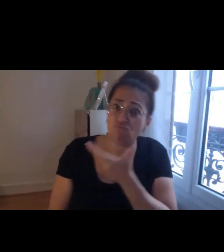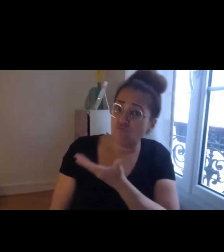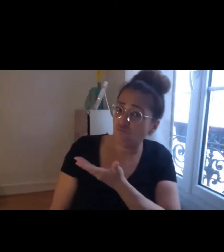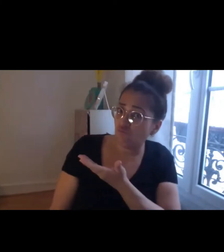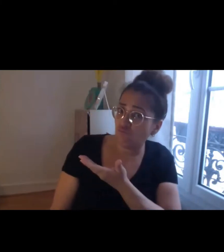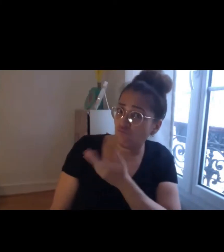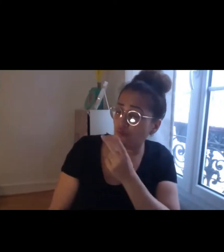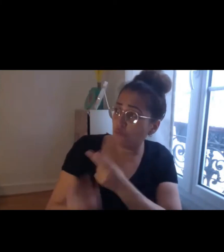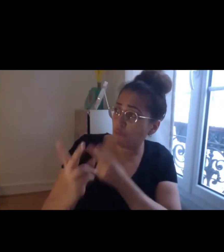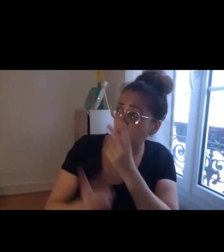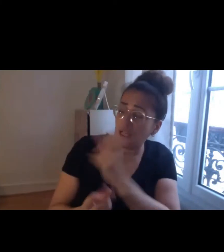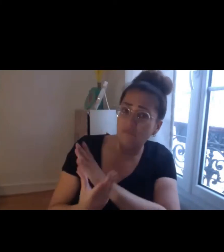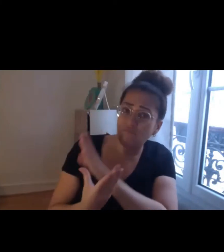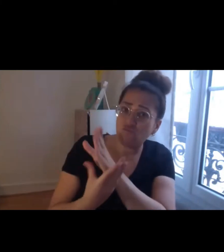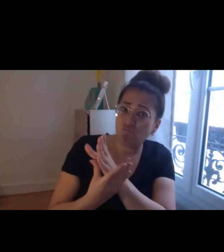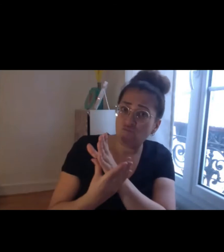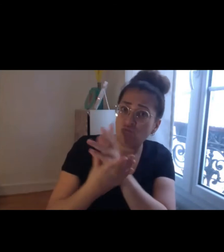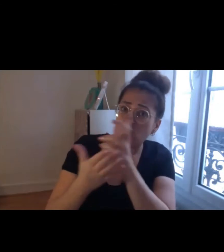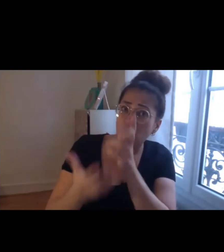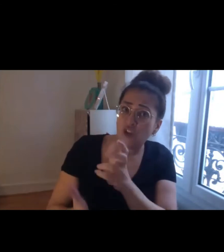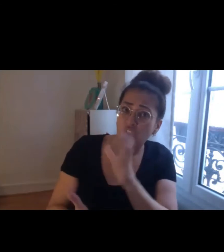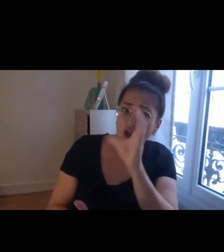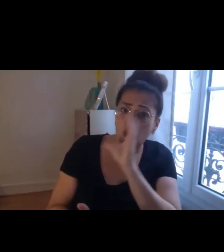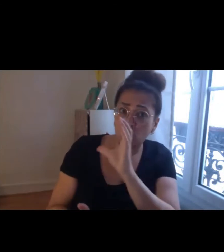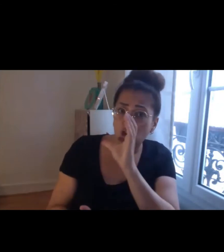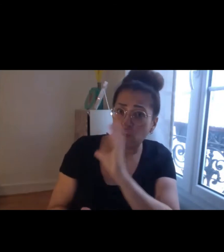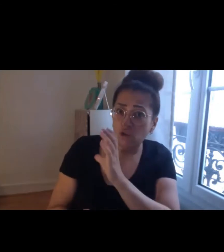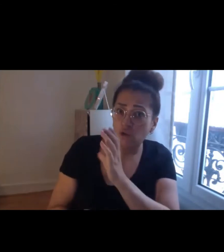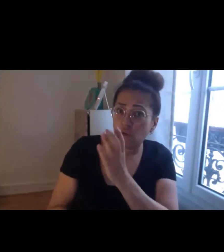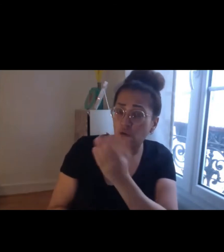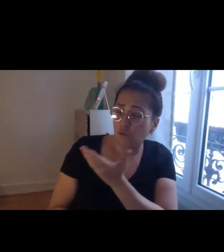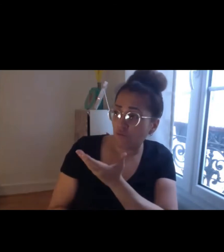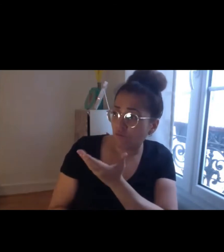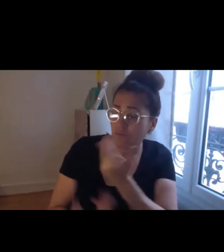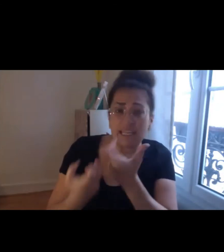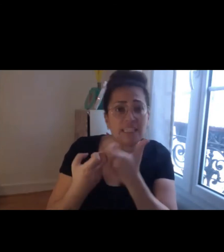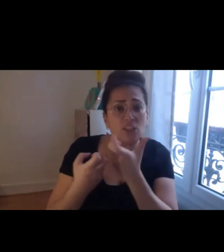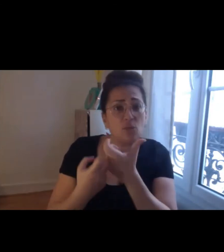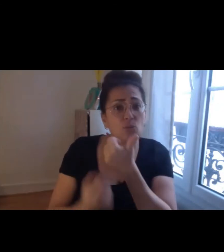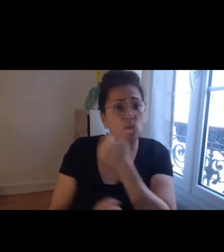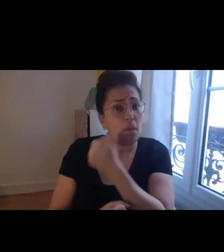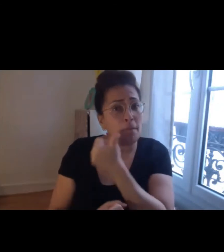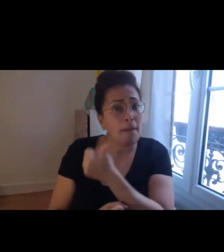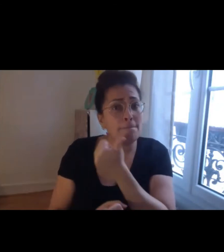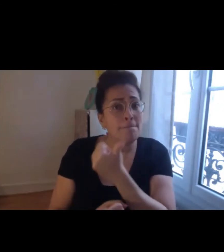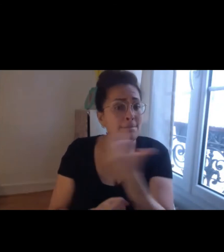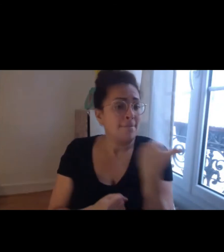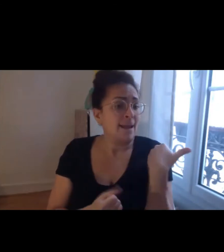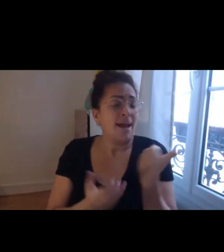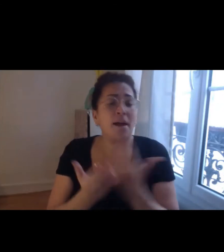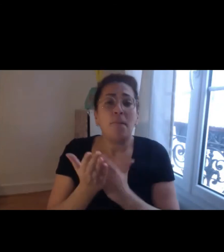visibilité comment finalement vous avez travaillé sur le précédent appel à projets